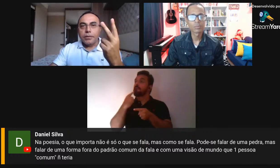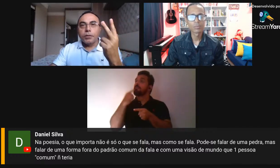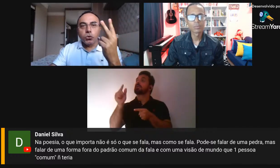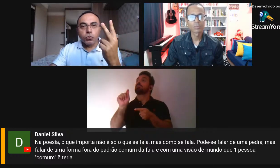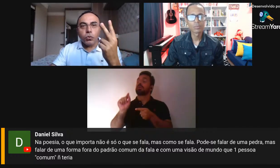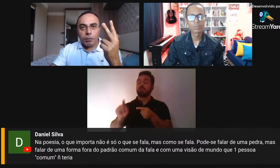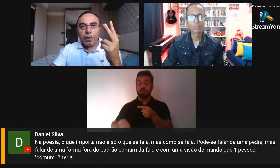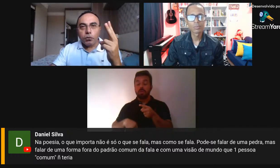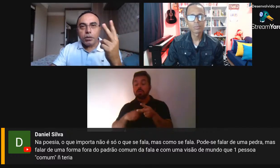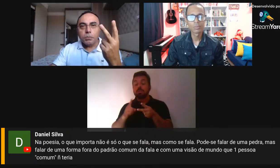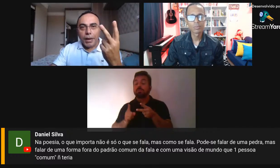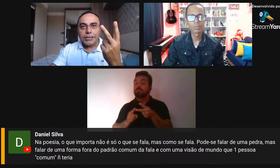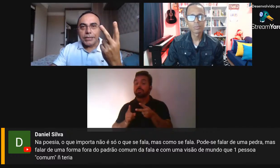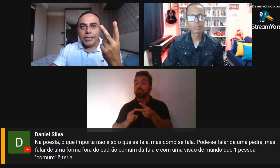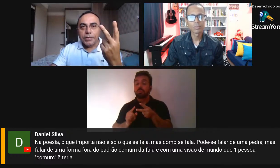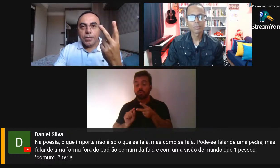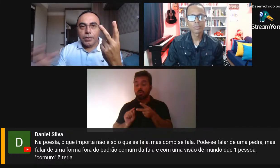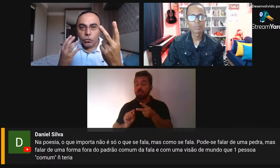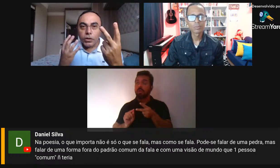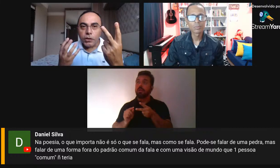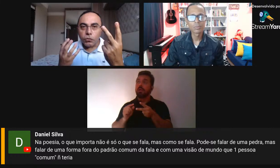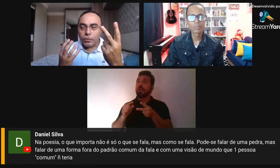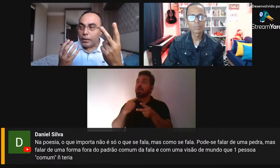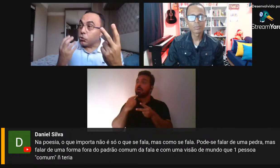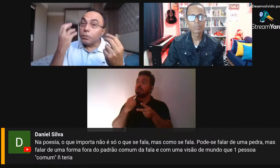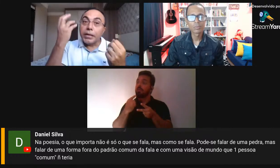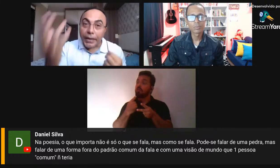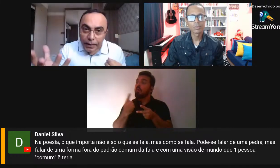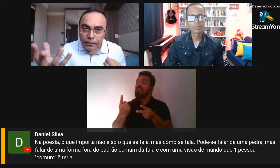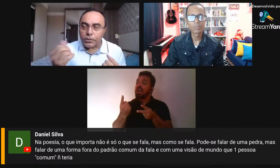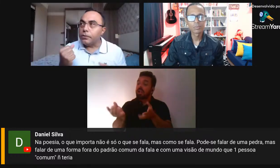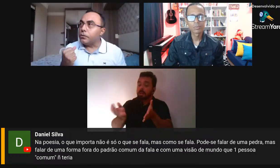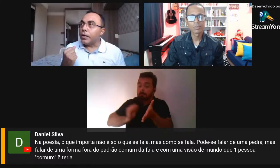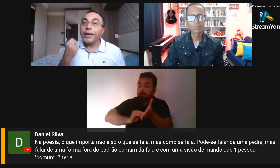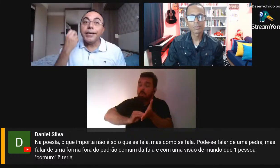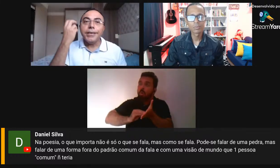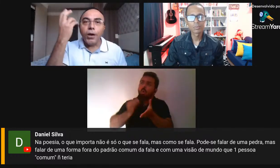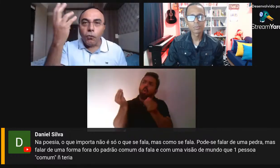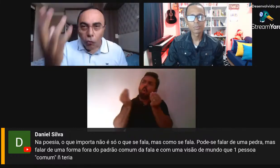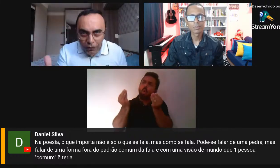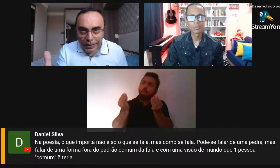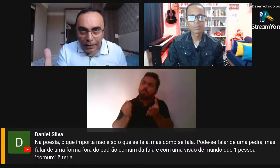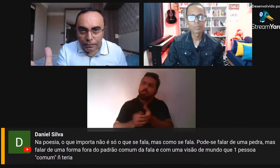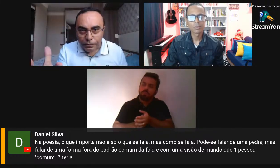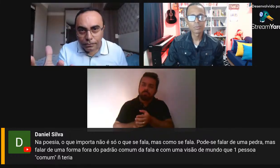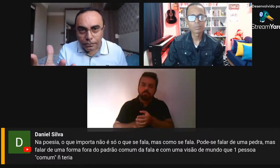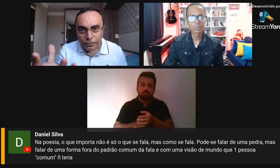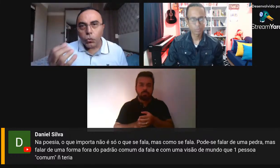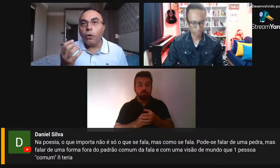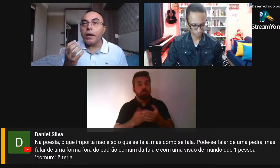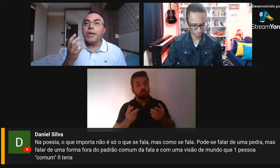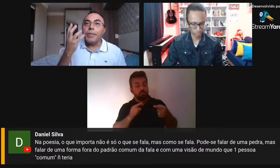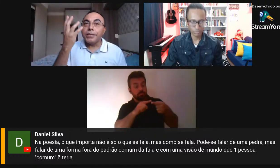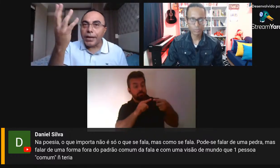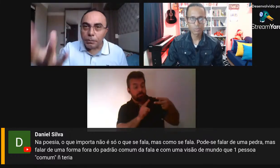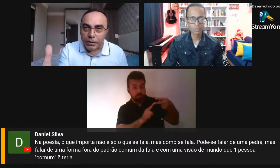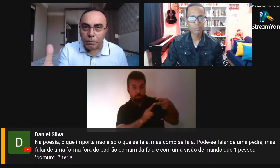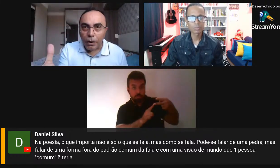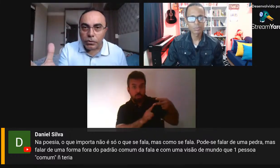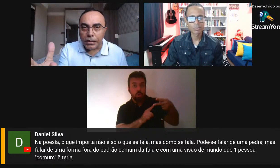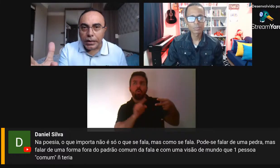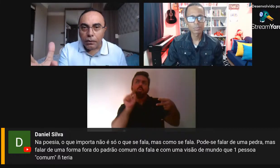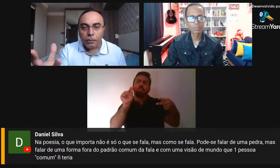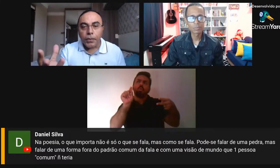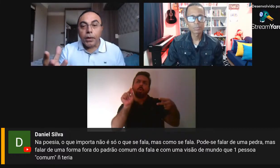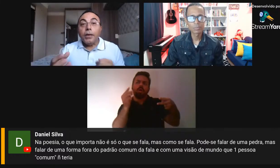falar? Então, são duas perguntas básicas. O livro é sobre o que? O que eu vou falar? Qual é a minha mensagem